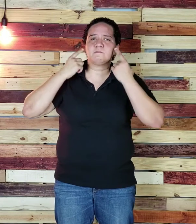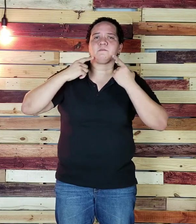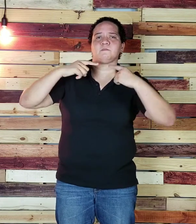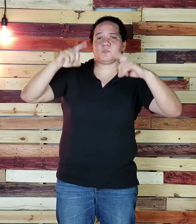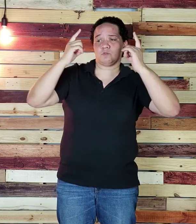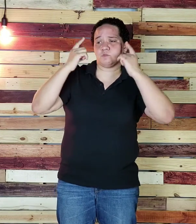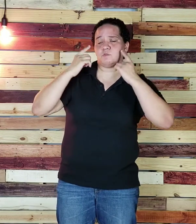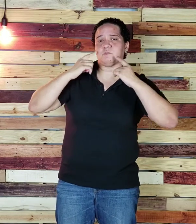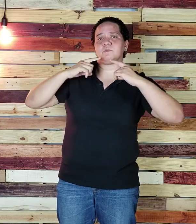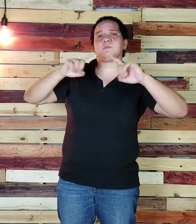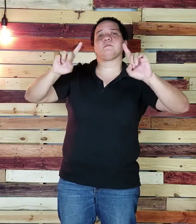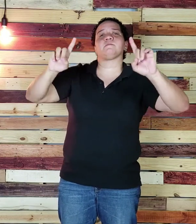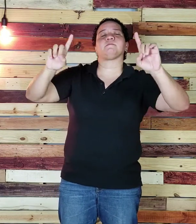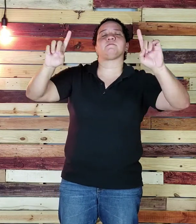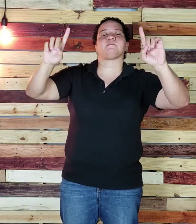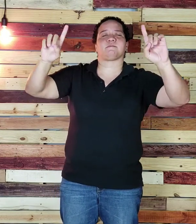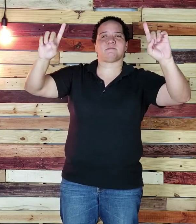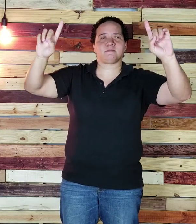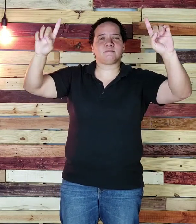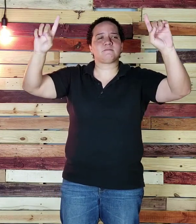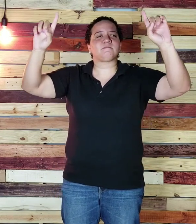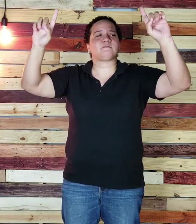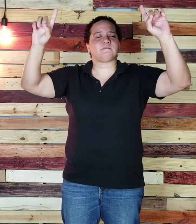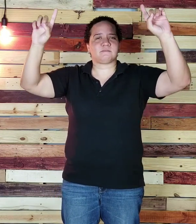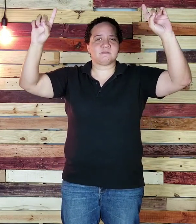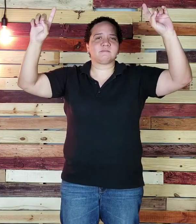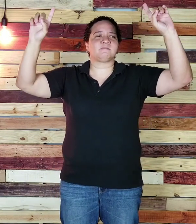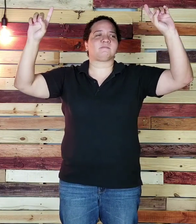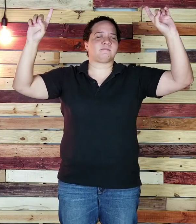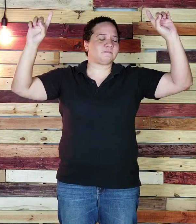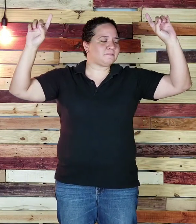mucho más No